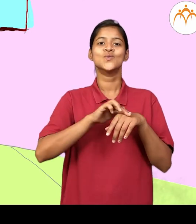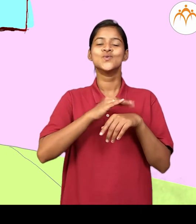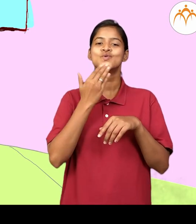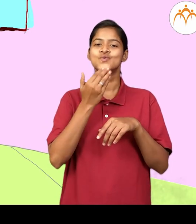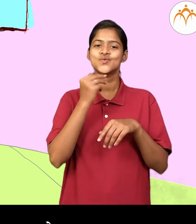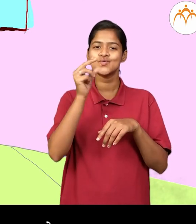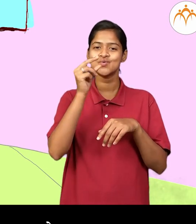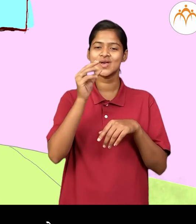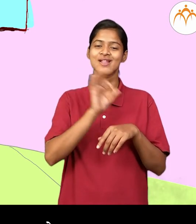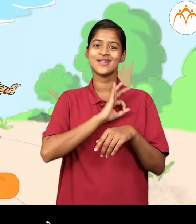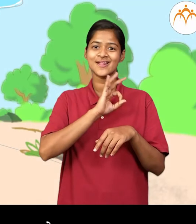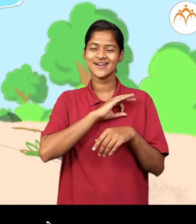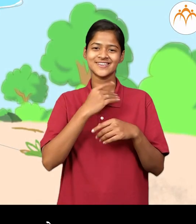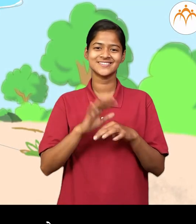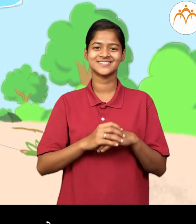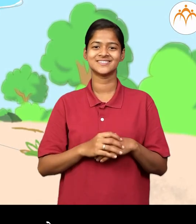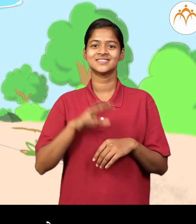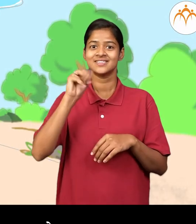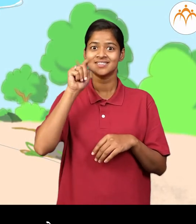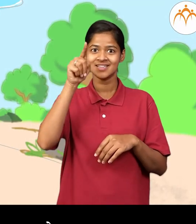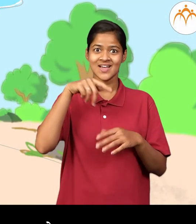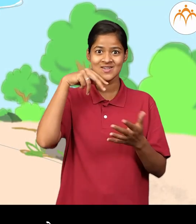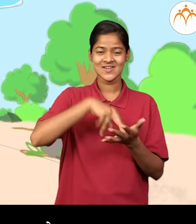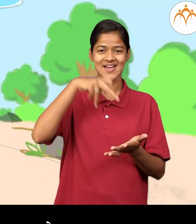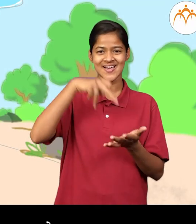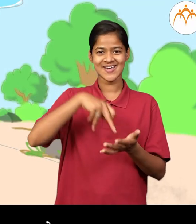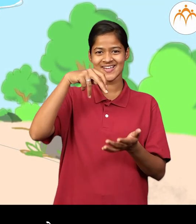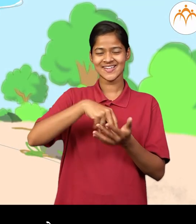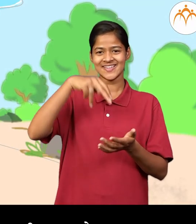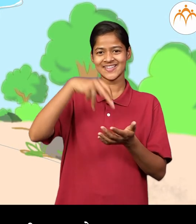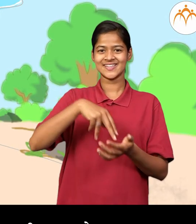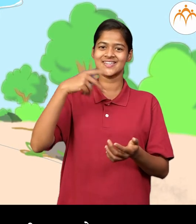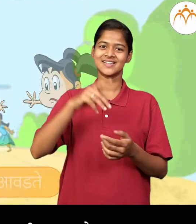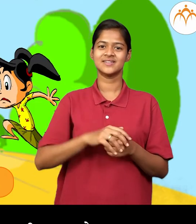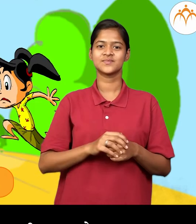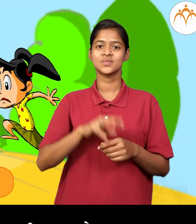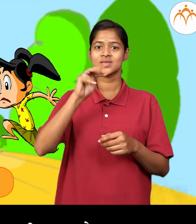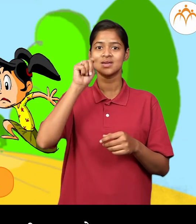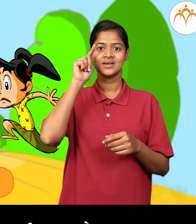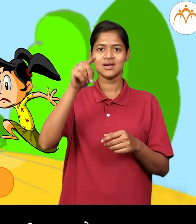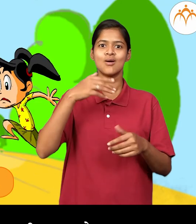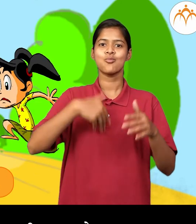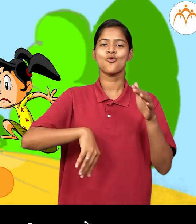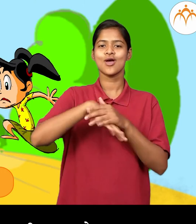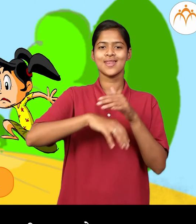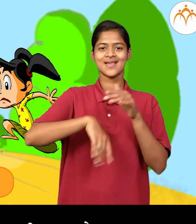मंदार लंगडी जोरात घलतो मंदारला फुटबॉल खेलायला ही आवडते